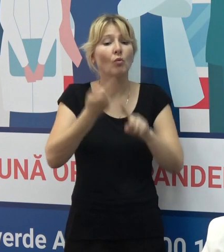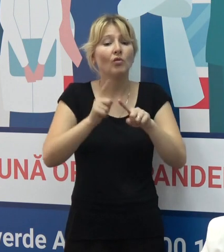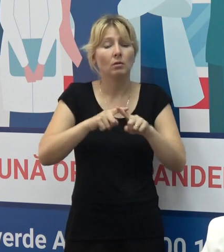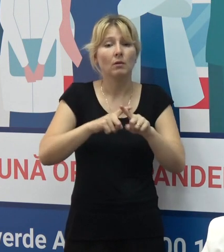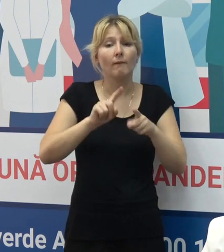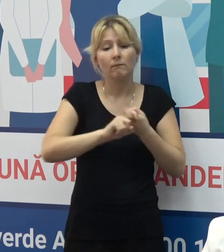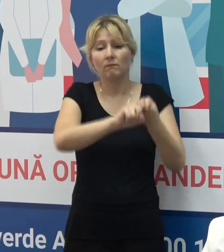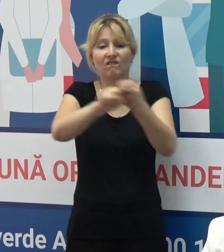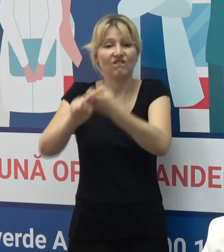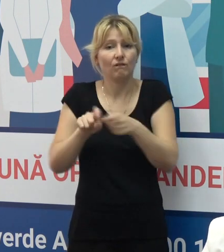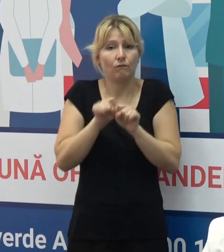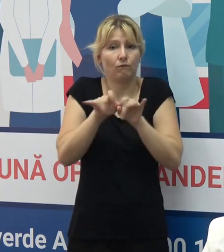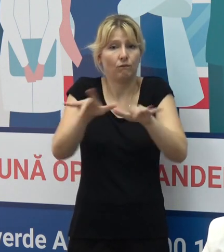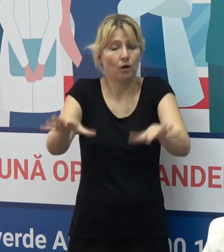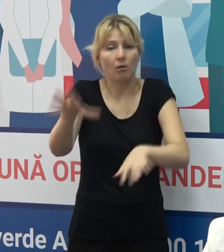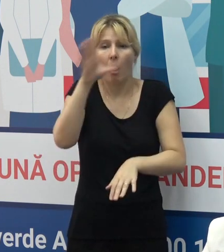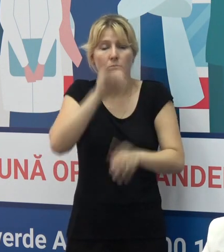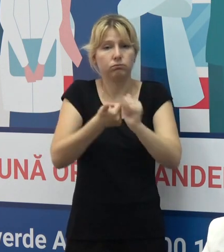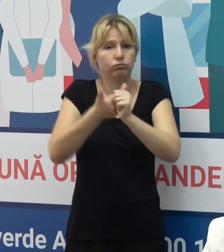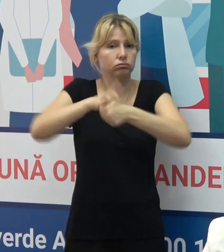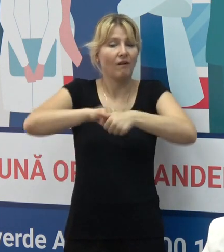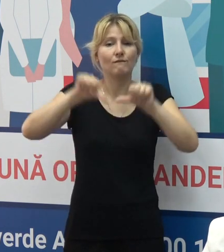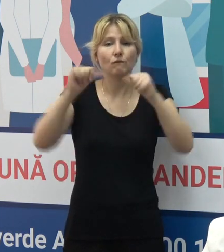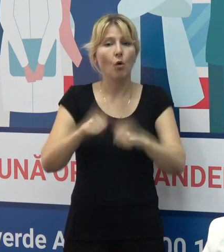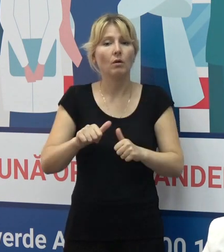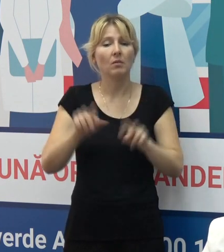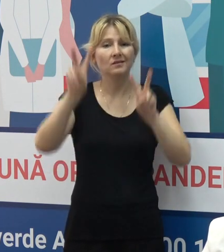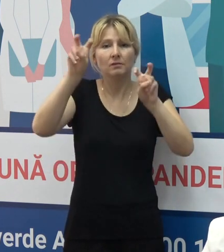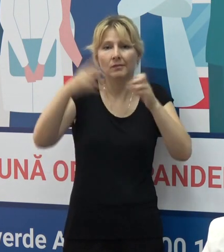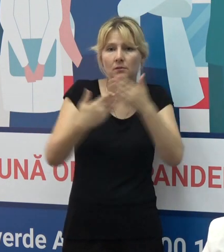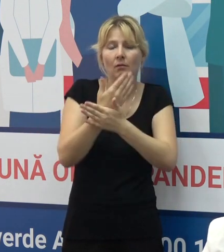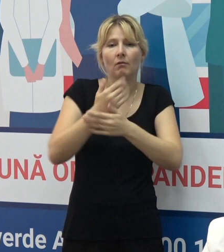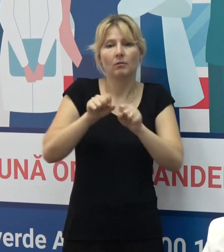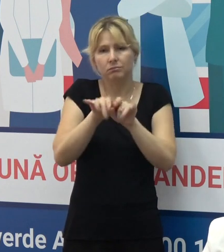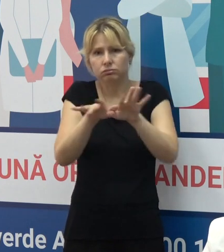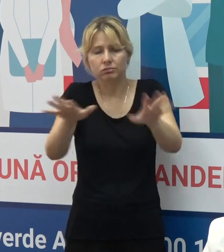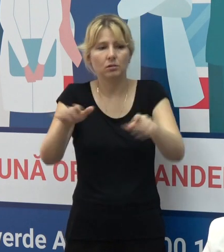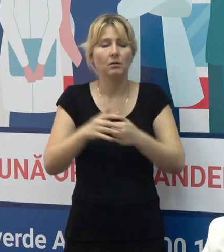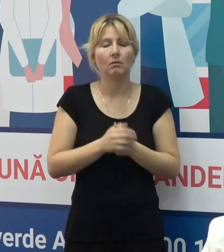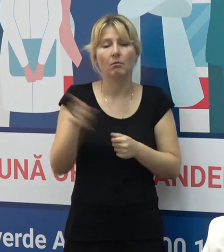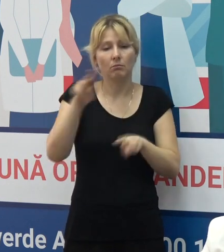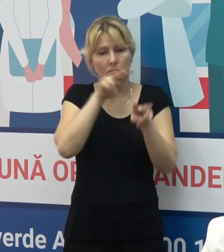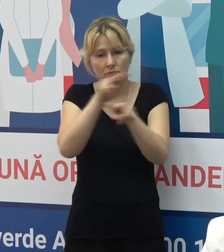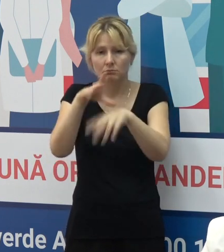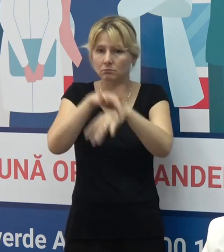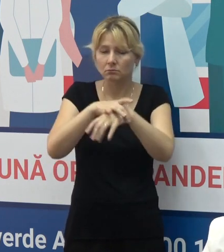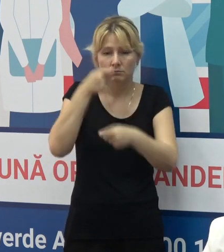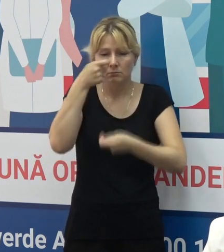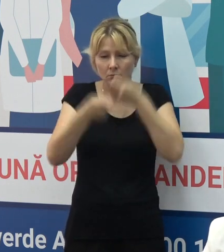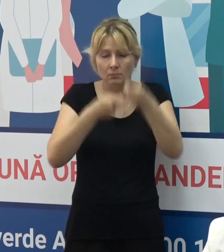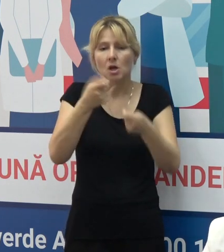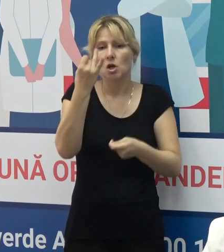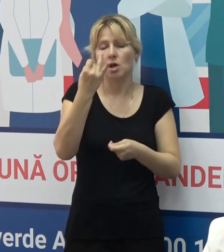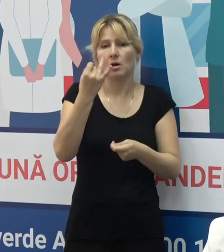mutează foarte repede și orice nouă tulpină este în vizorul experților și deja s-au